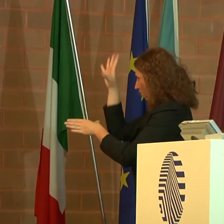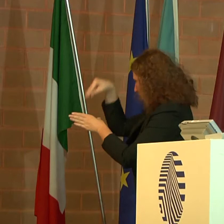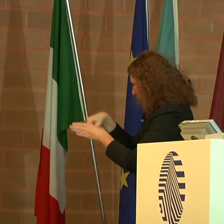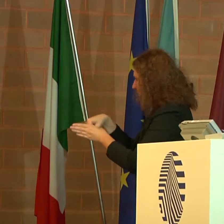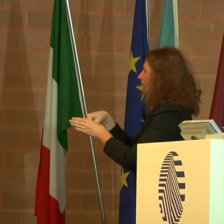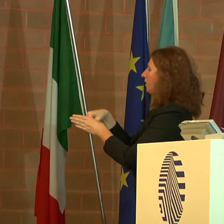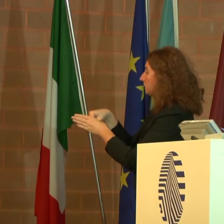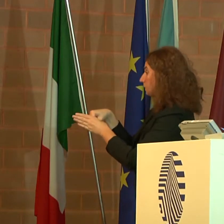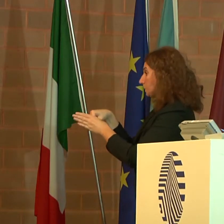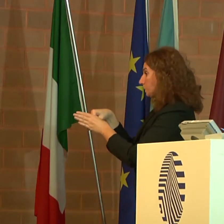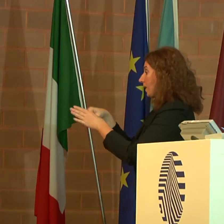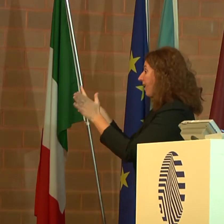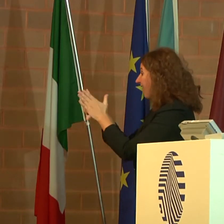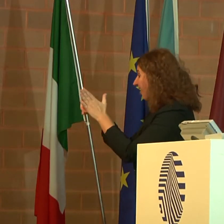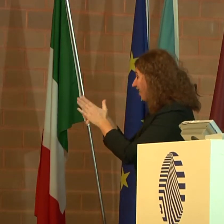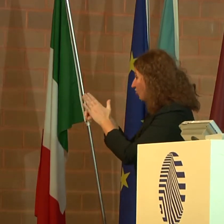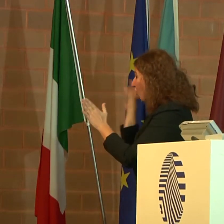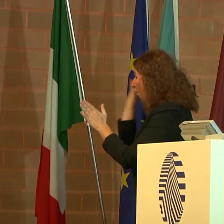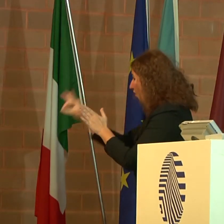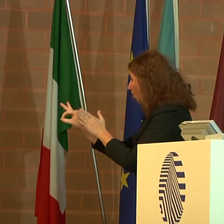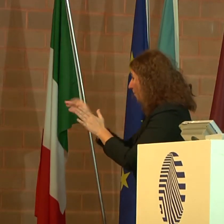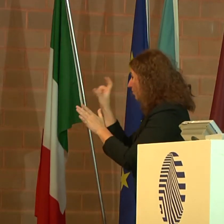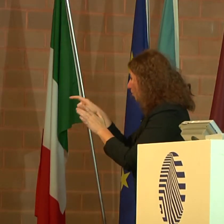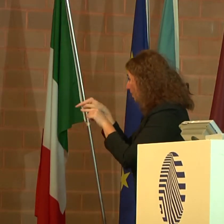applichino compiutamente le leggi sul collocamento.